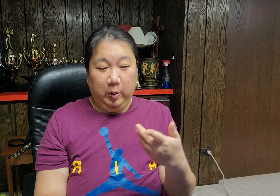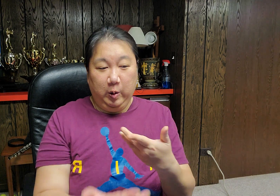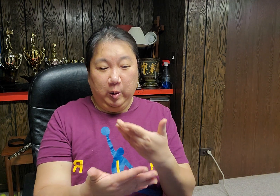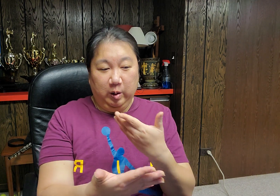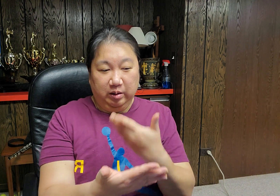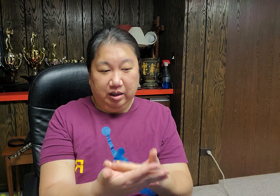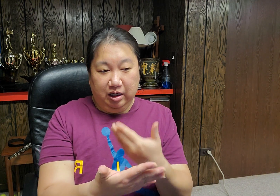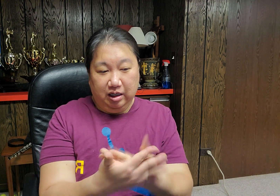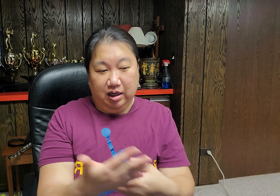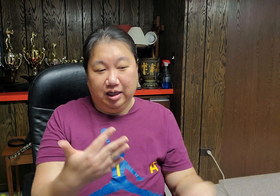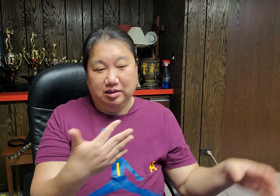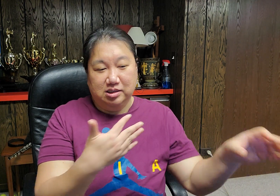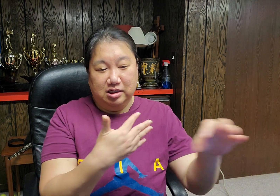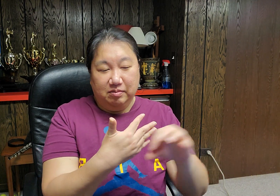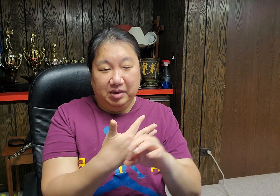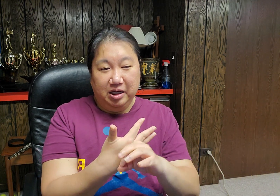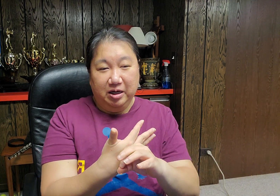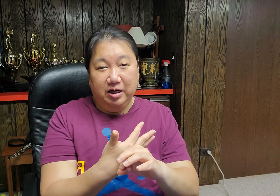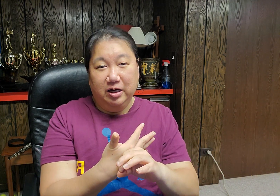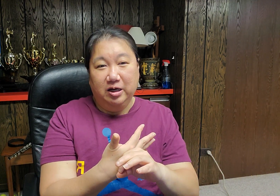보다 심령